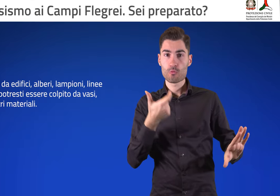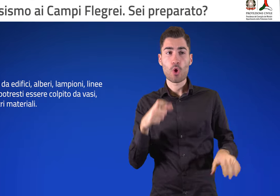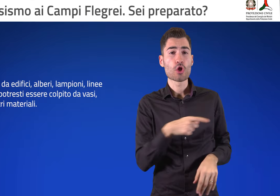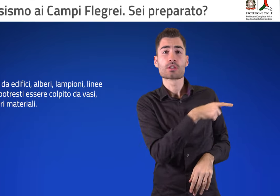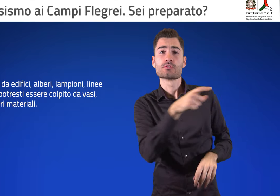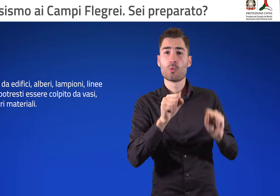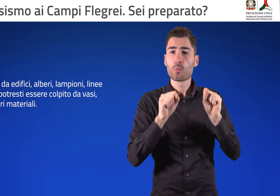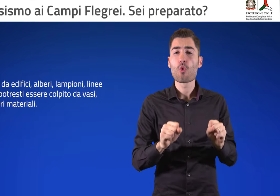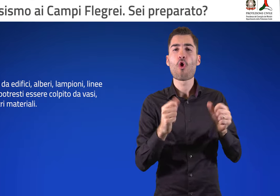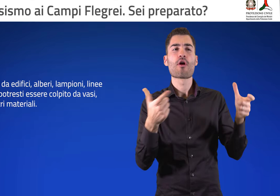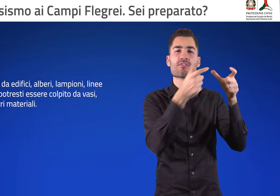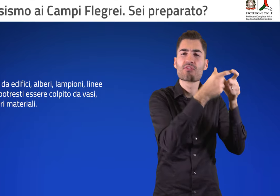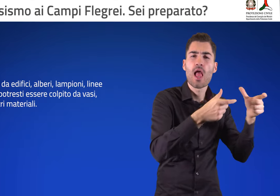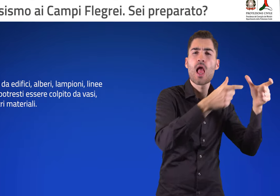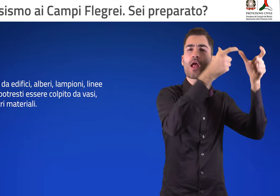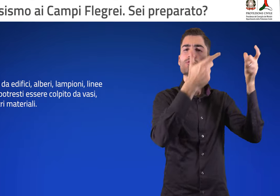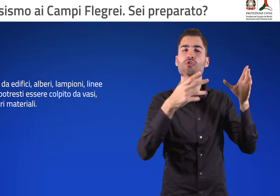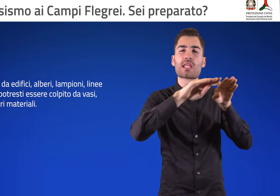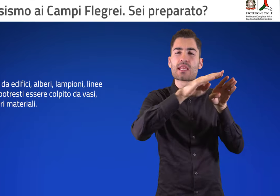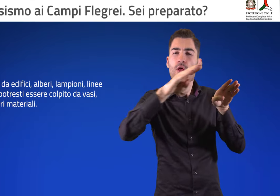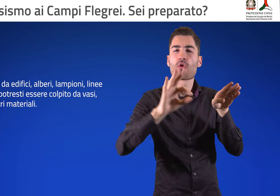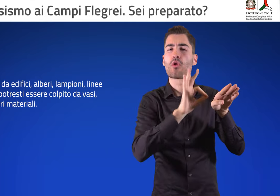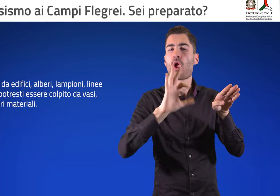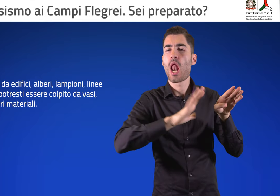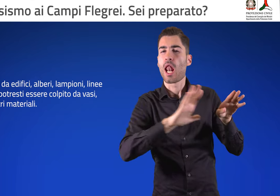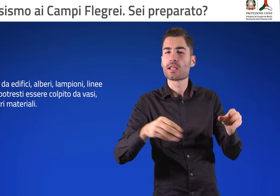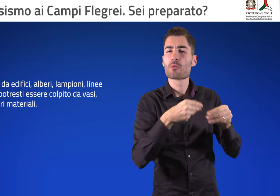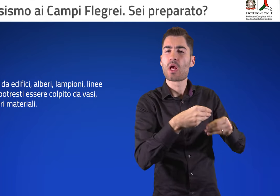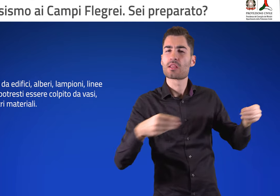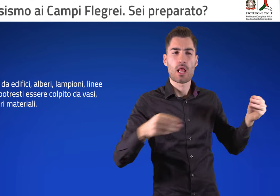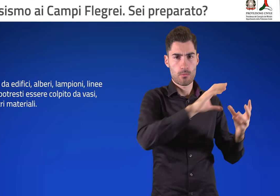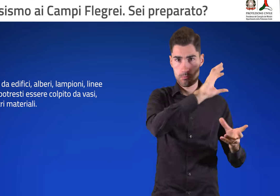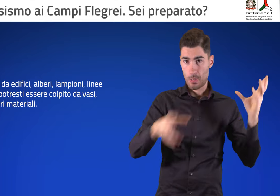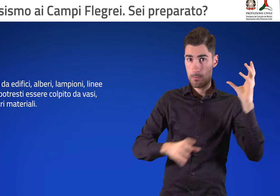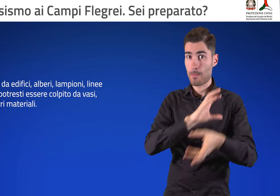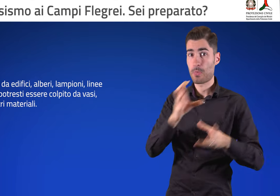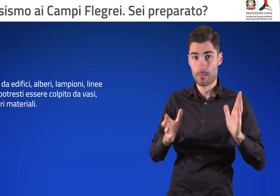Potresti essere colpito da avasi, tegole e altri materiali.